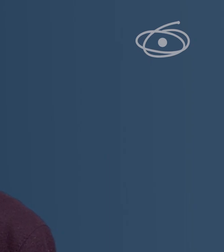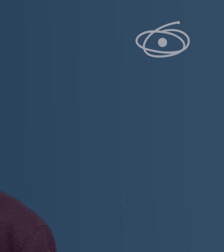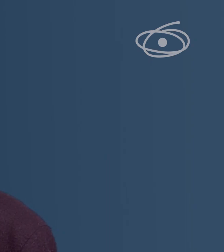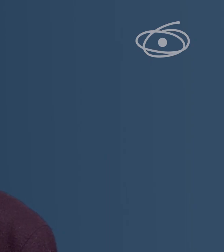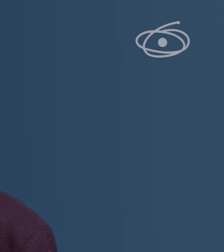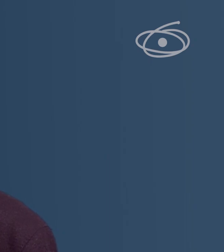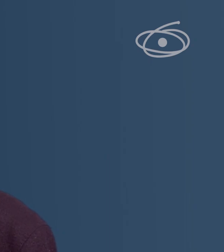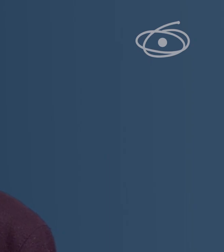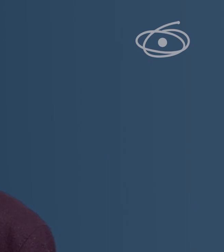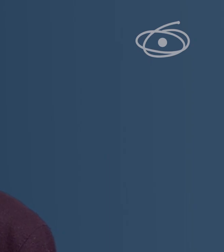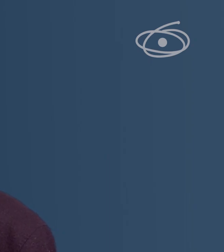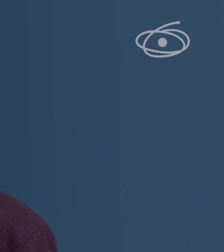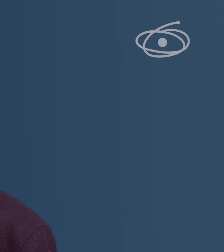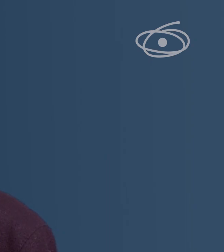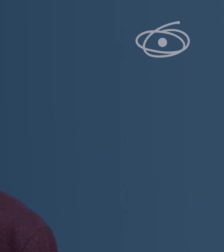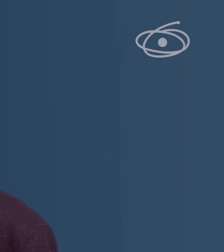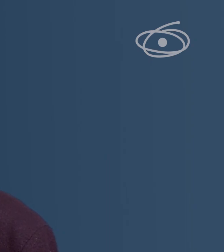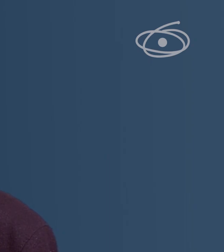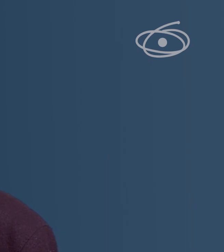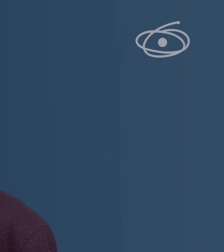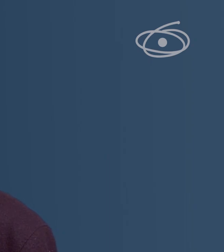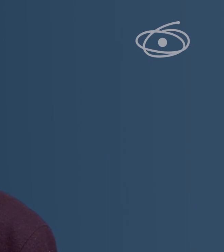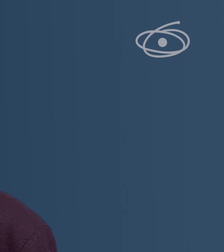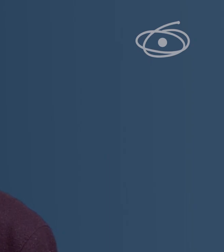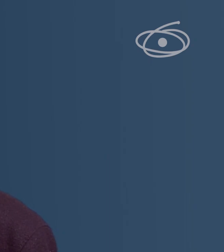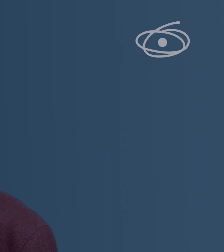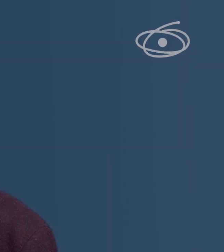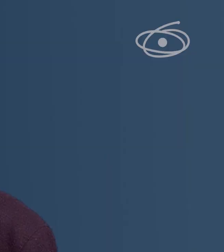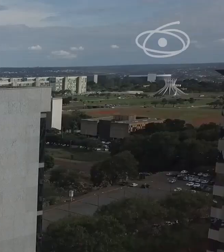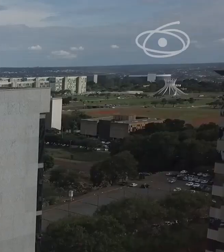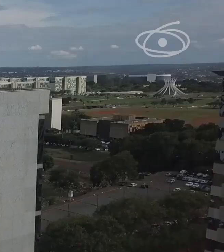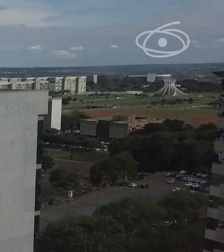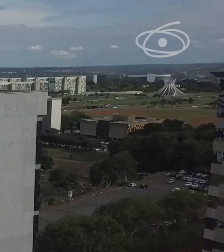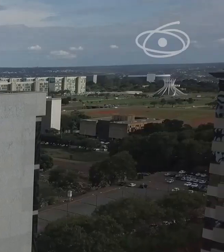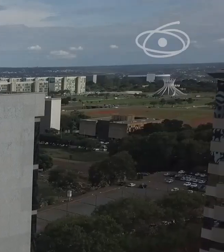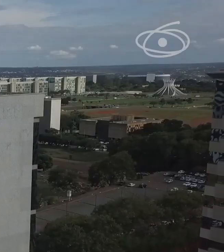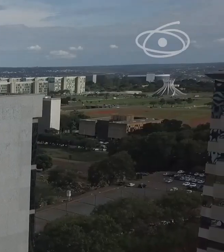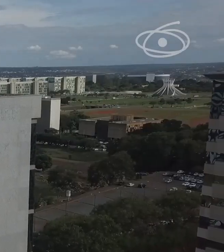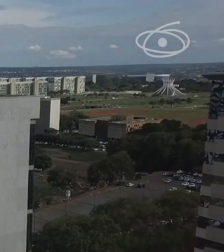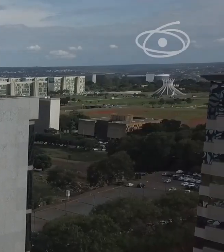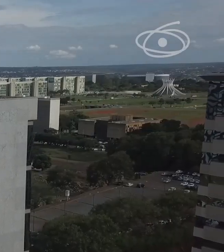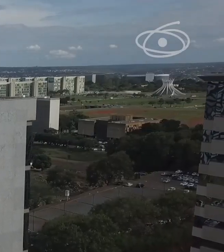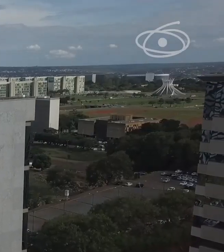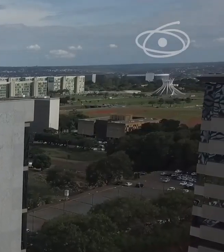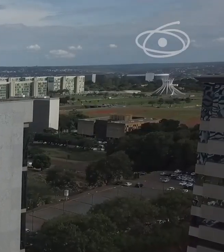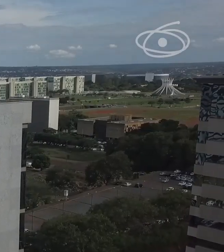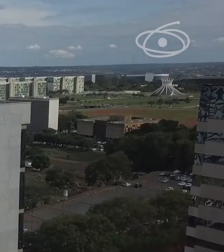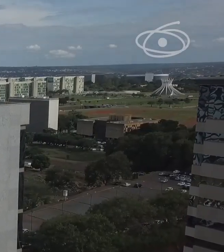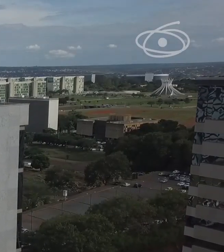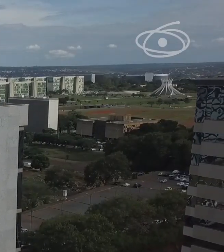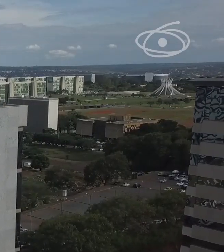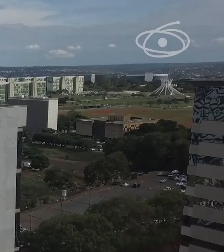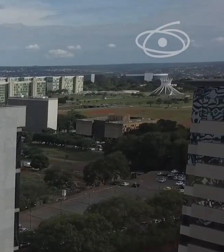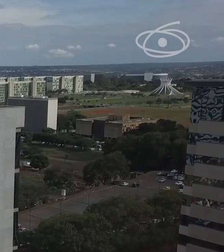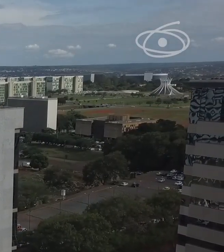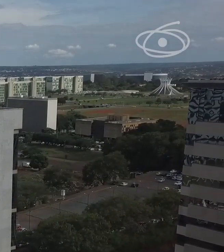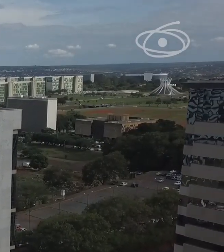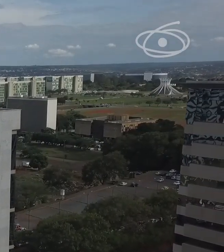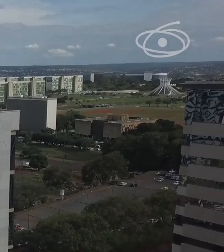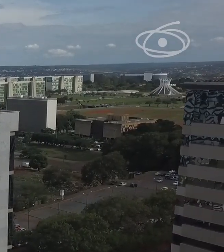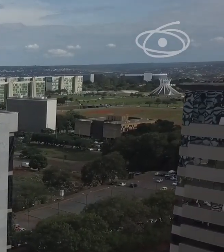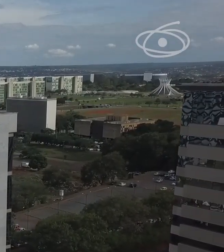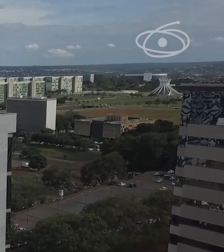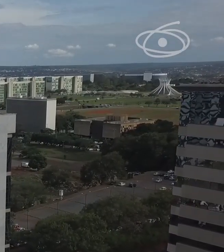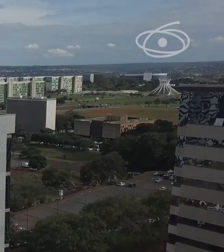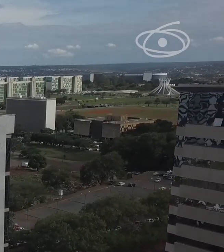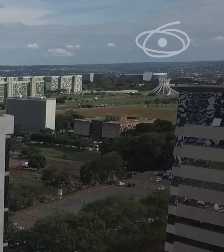do mundo das letras mais eficiente e gratificante para as crianças. A meta é apresentar aos alfabetizadores uma